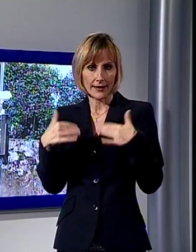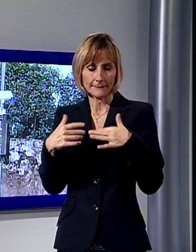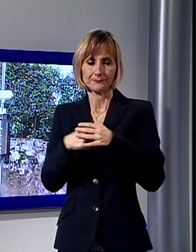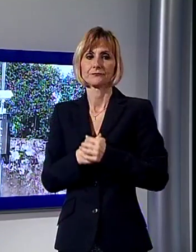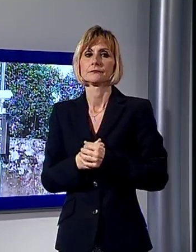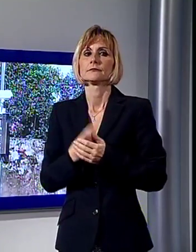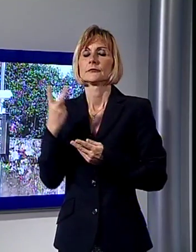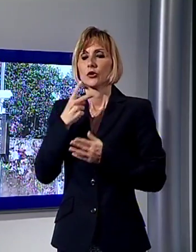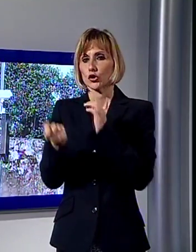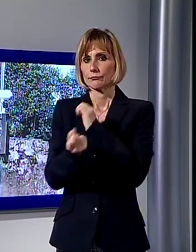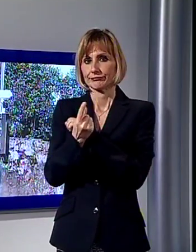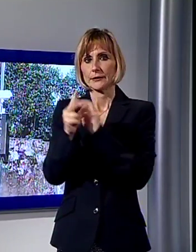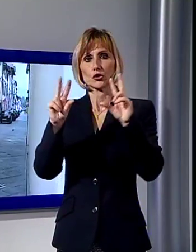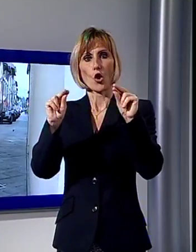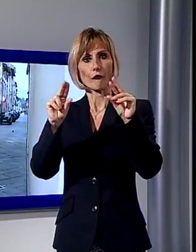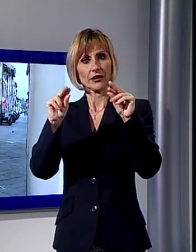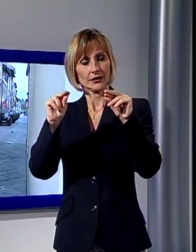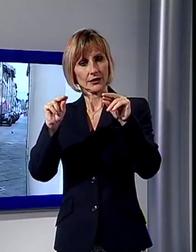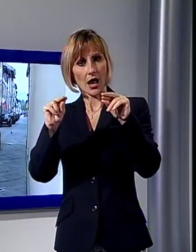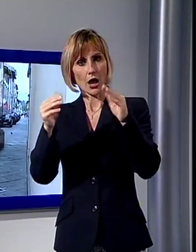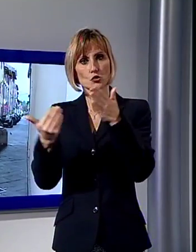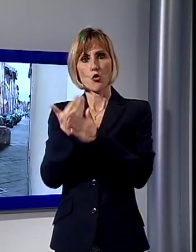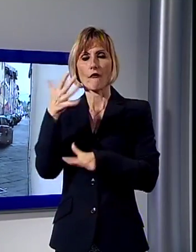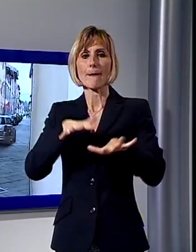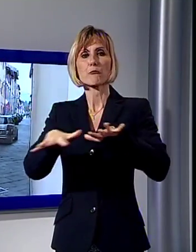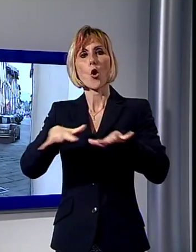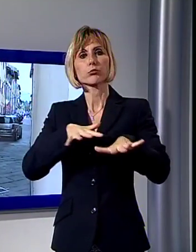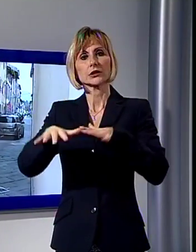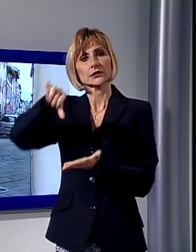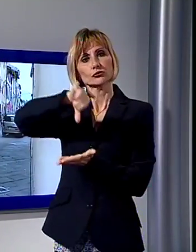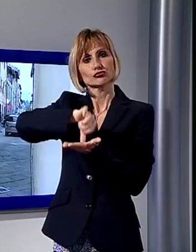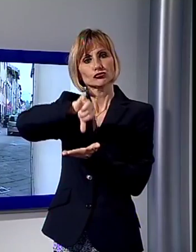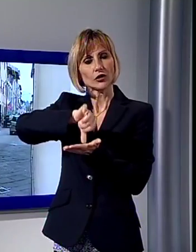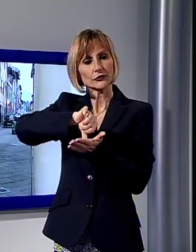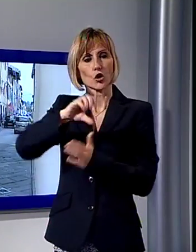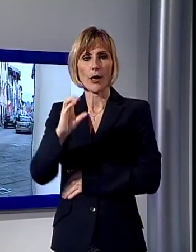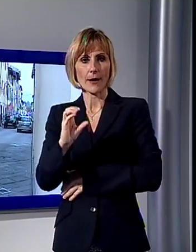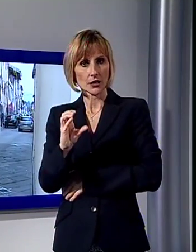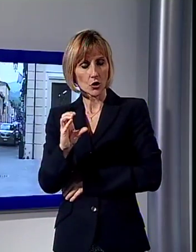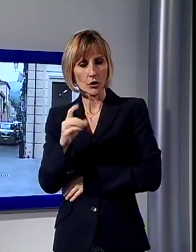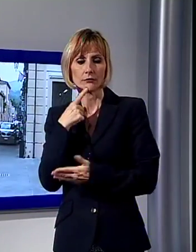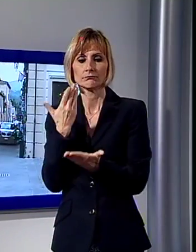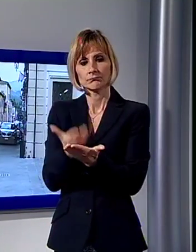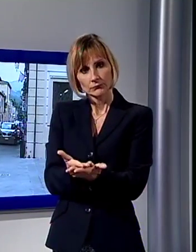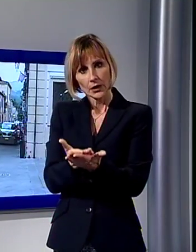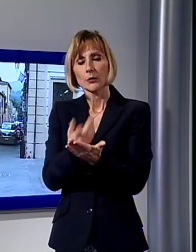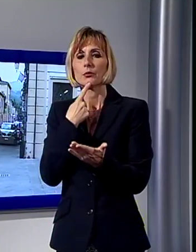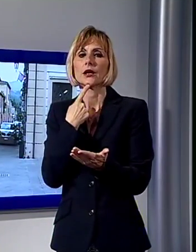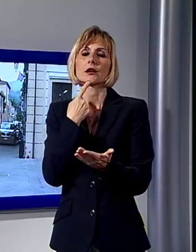delle maggiori novità introdotte dal nuovo piano della mobilità per il centro di Camaiore, presentato in questi giorni a commercianti e residenti